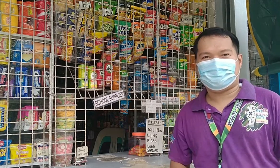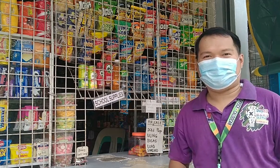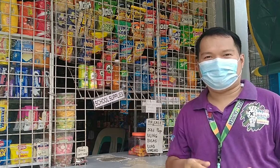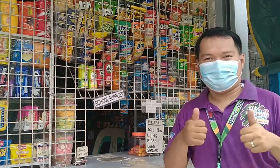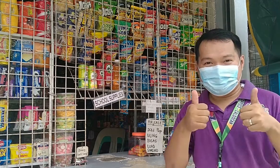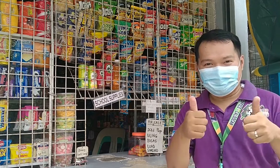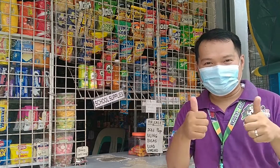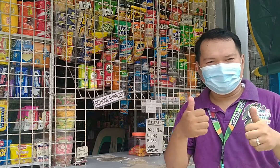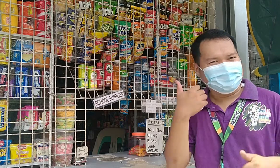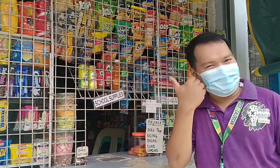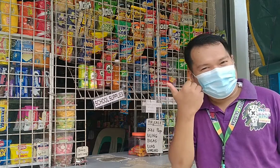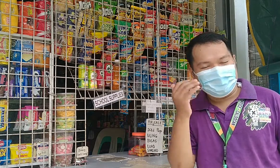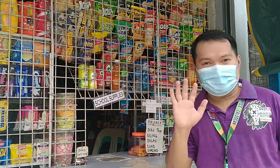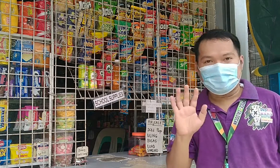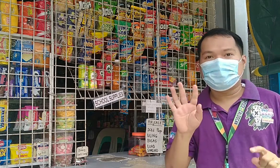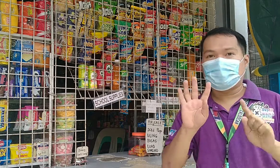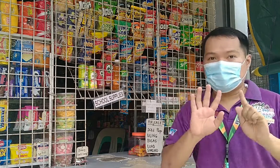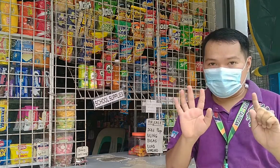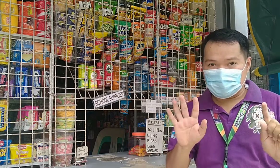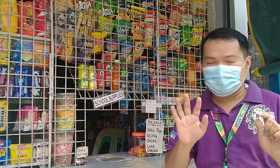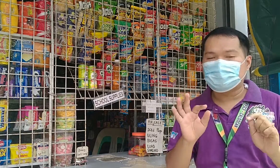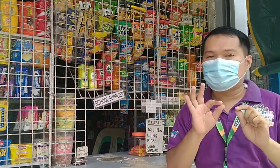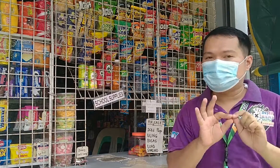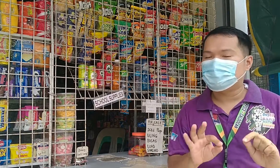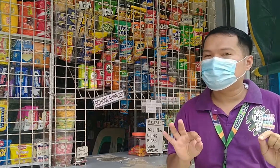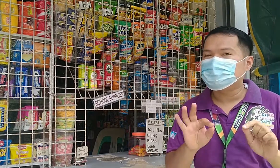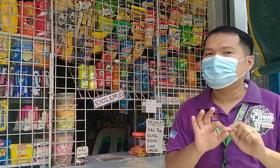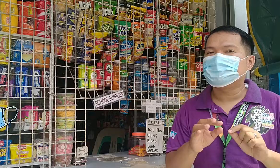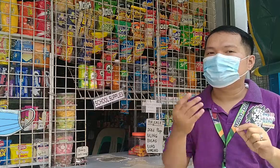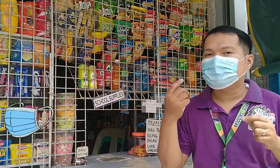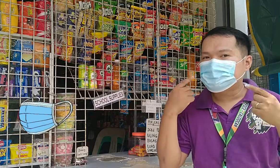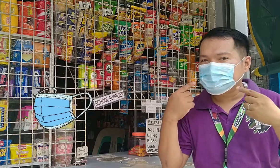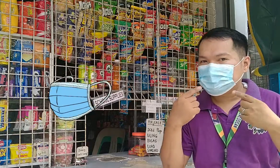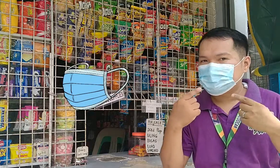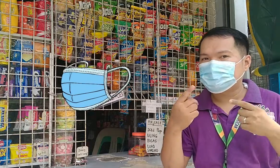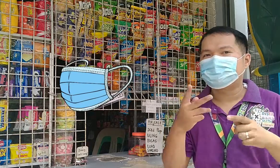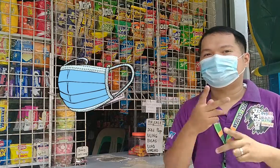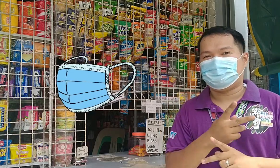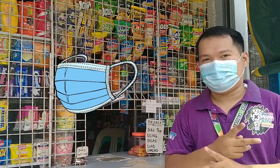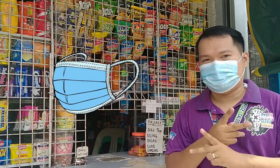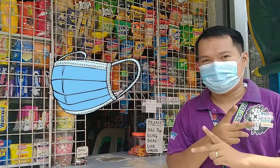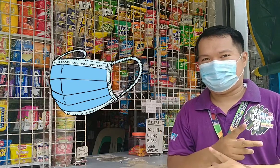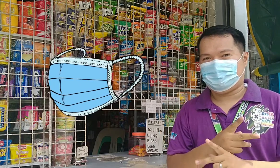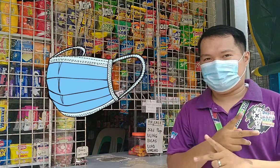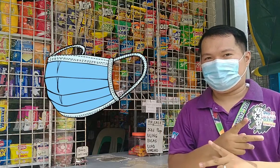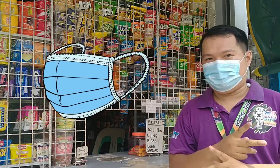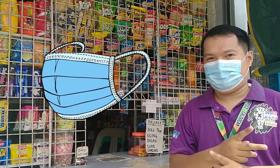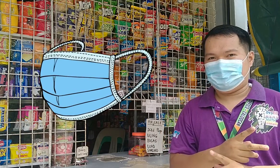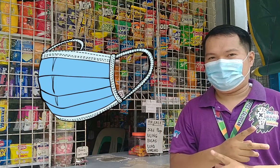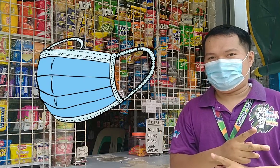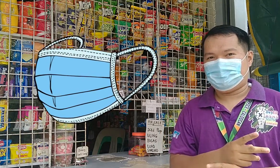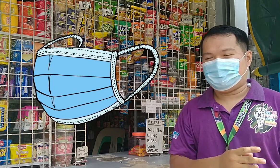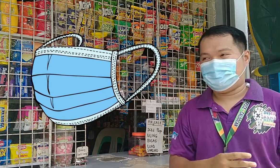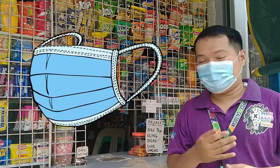Huwag kang mayaya, pero kailangan pa rin magingat. Kailangan magsuot ng face mask.